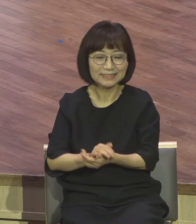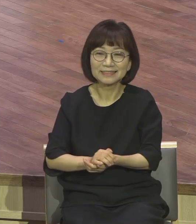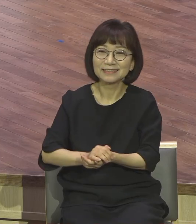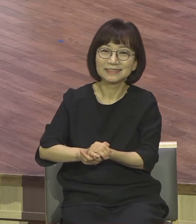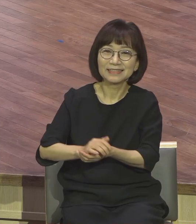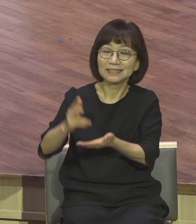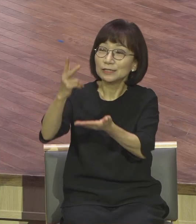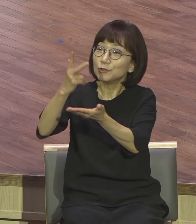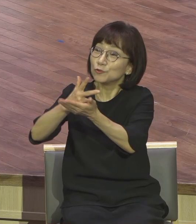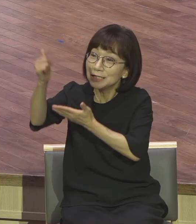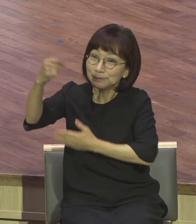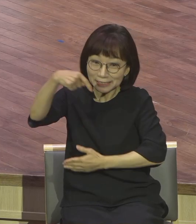여기 계십니다.